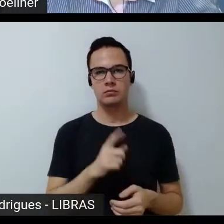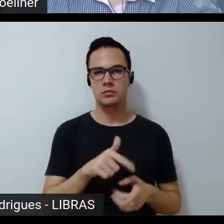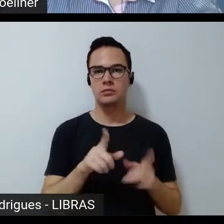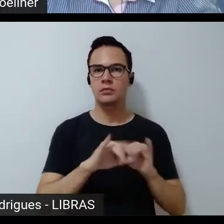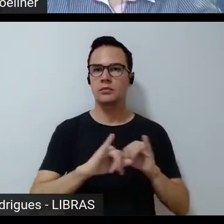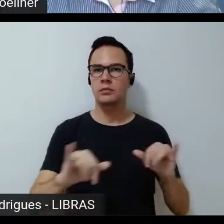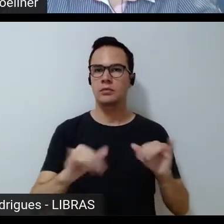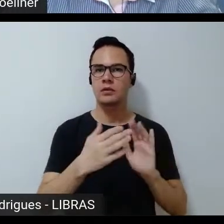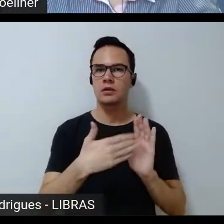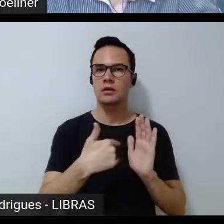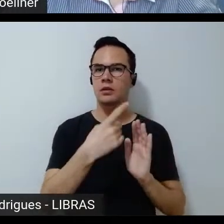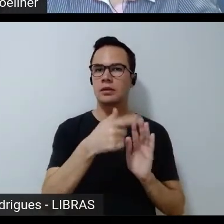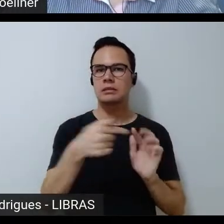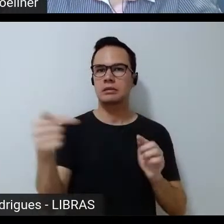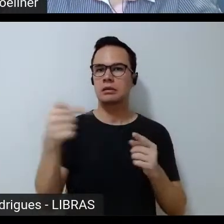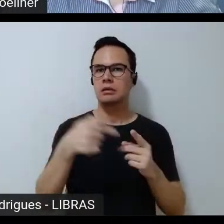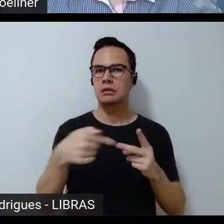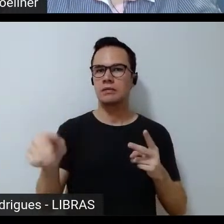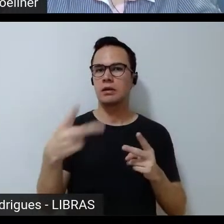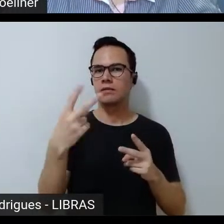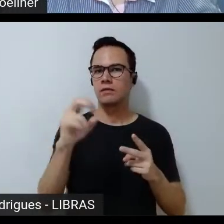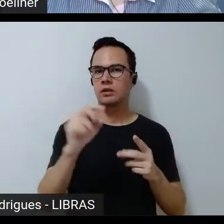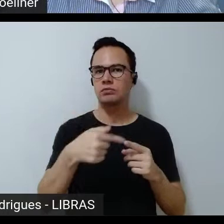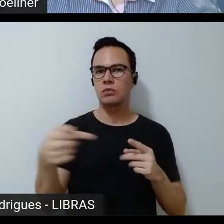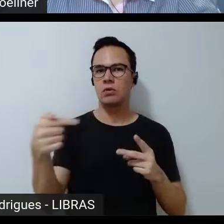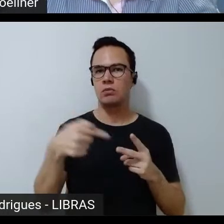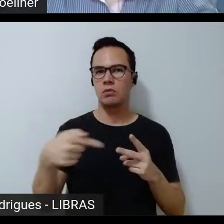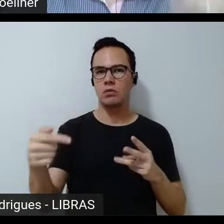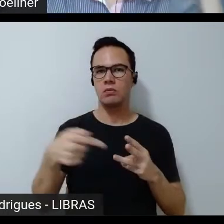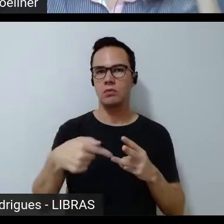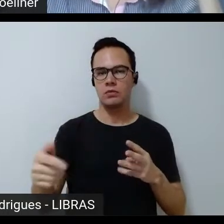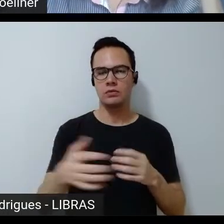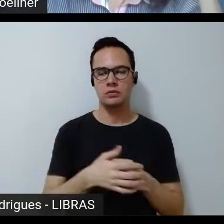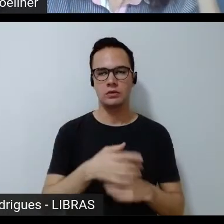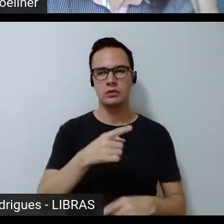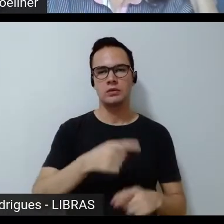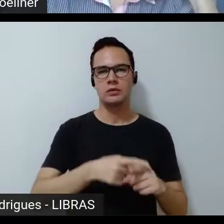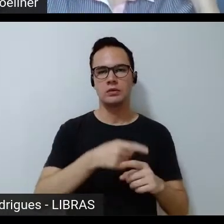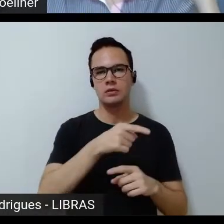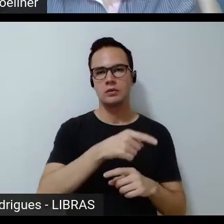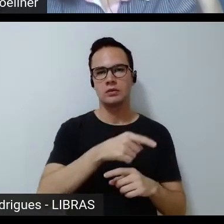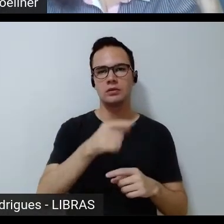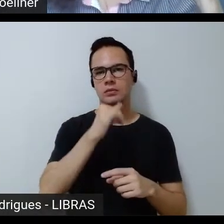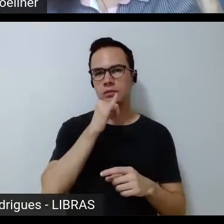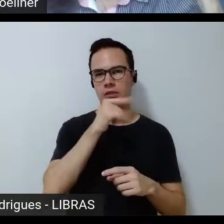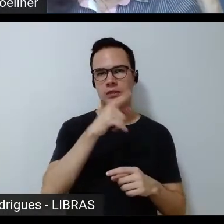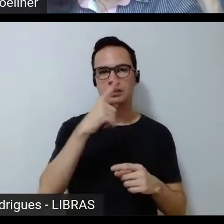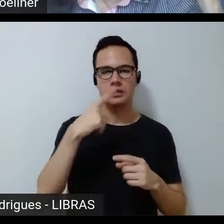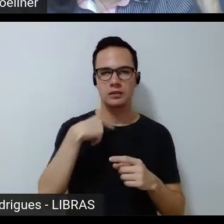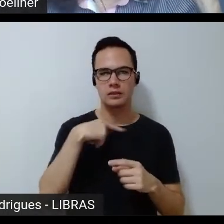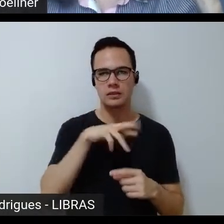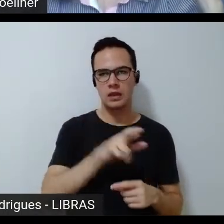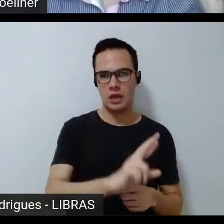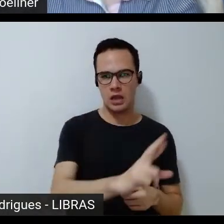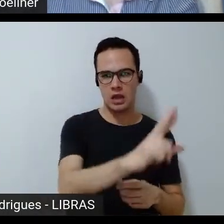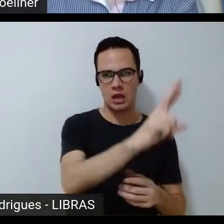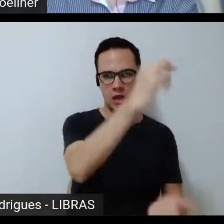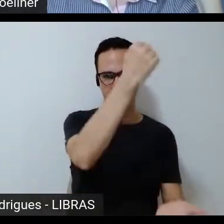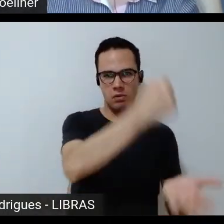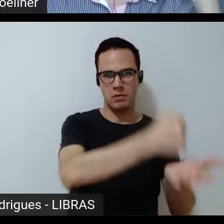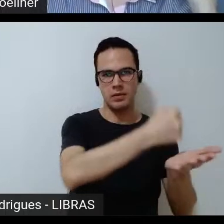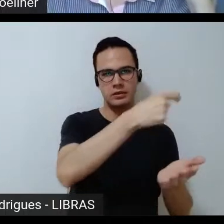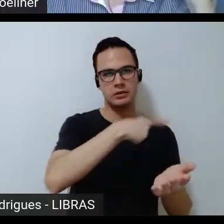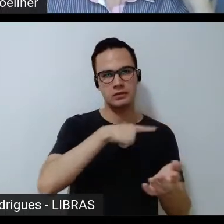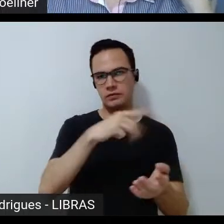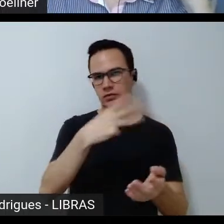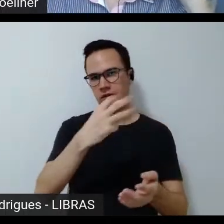20 artigos por semana não é porque matando um rato você faz 300 artigos